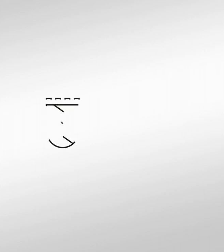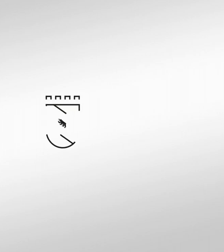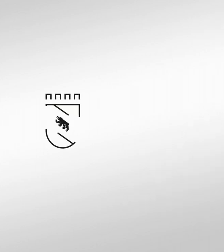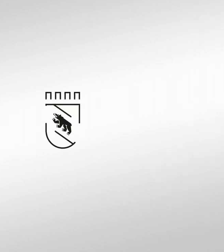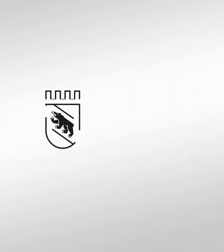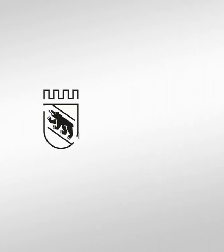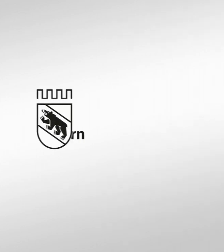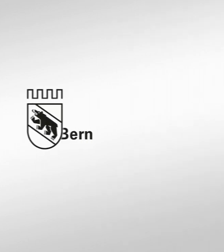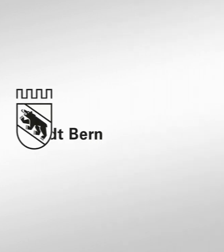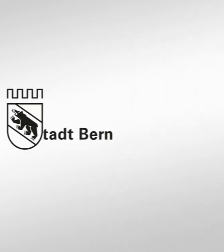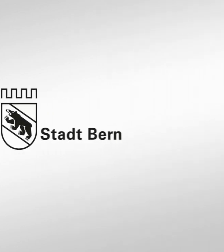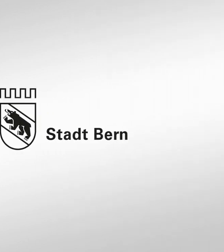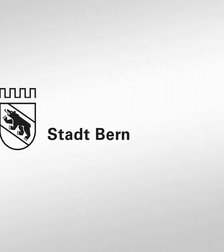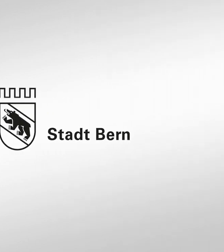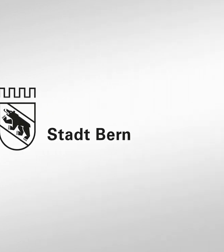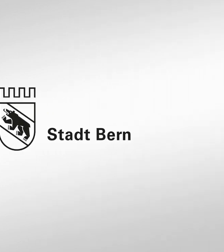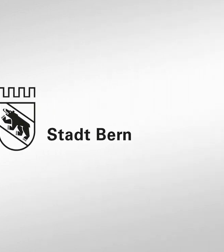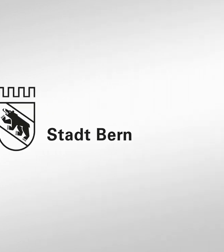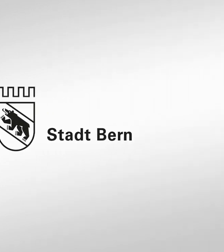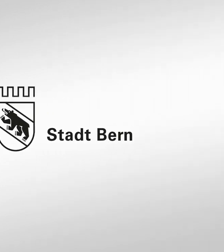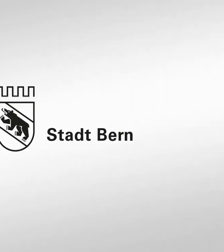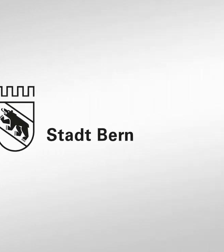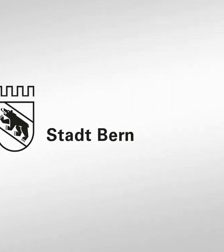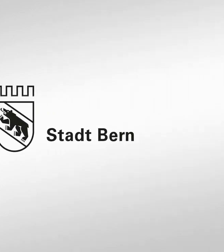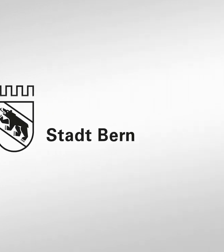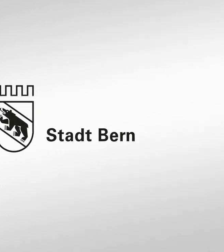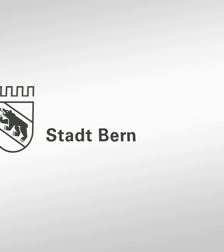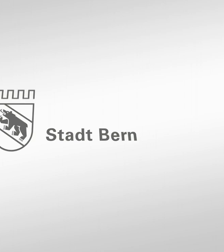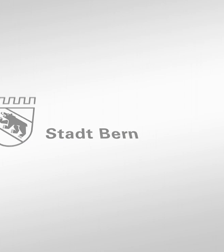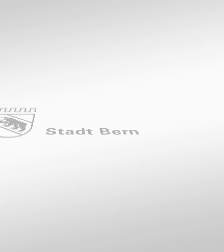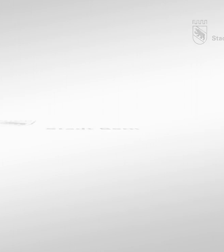Dies ist ein Informationsangebot der Stadt Bern mit gesprochenen Untertiteln.